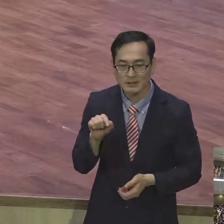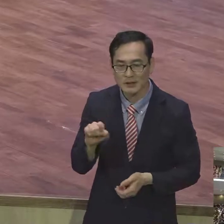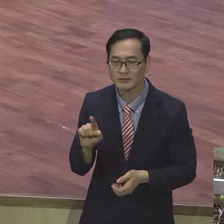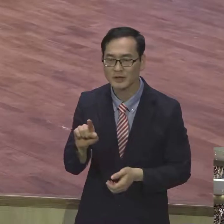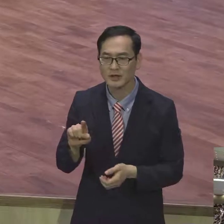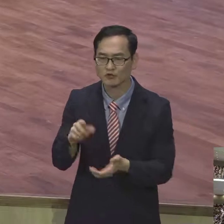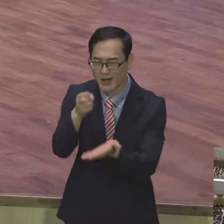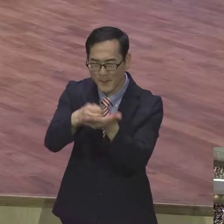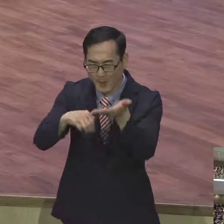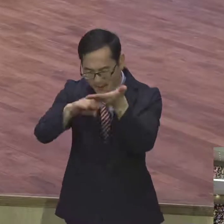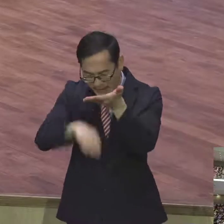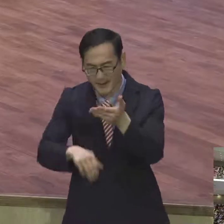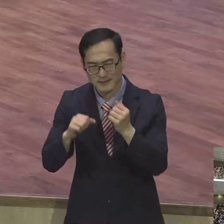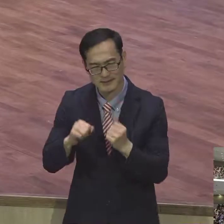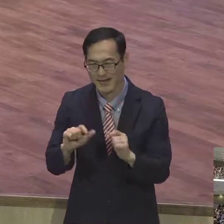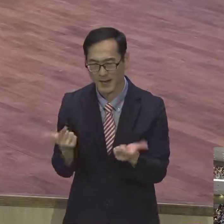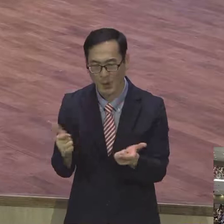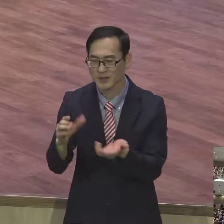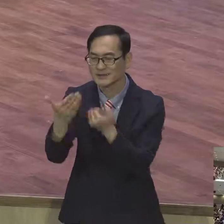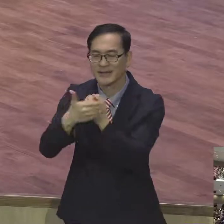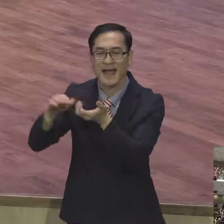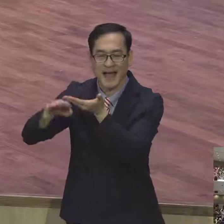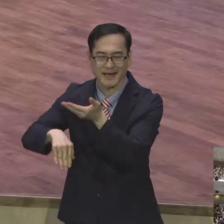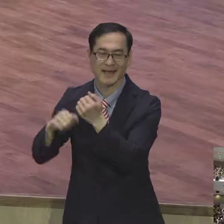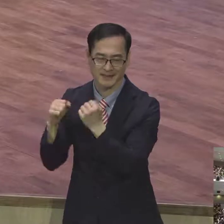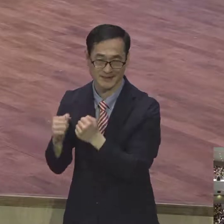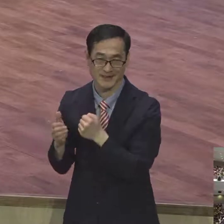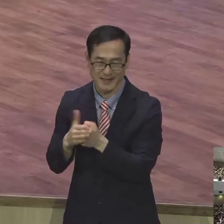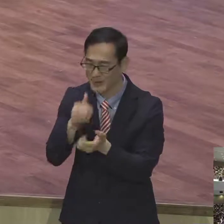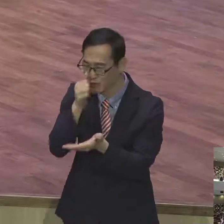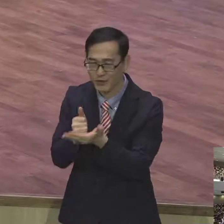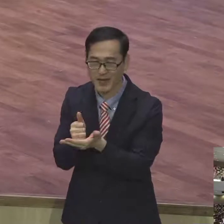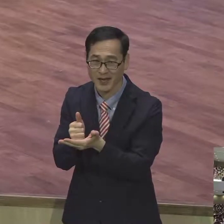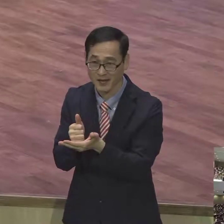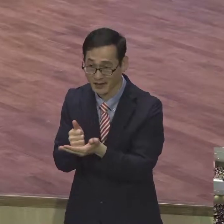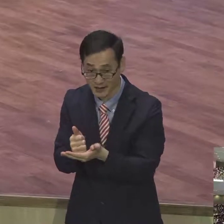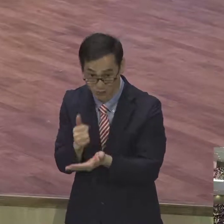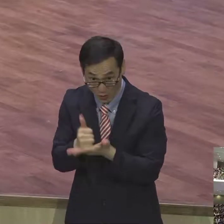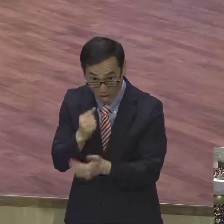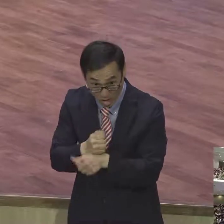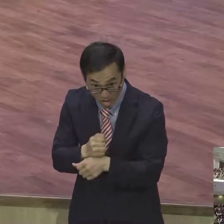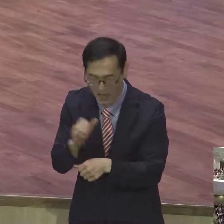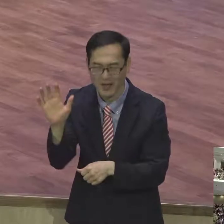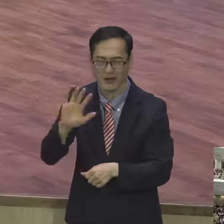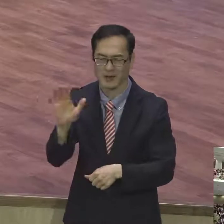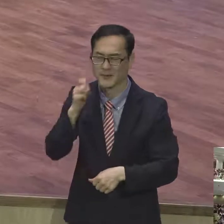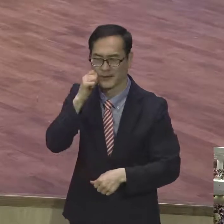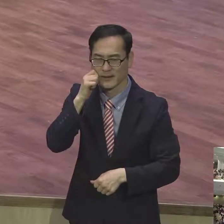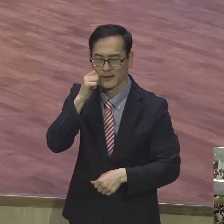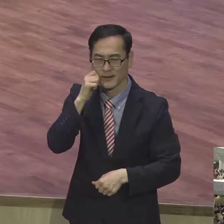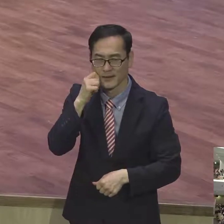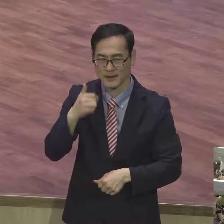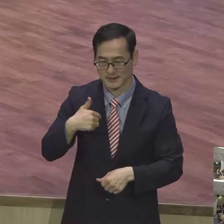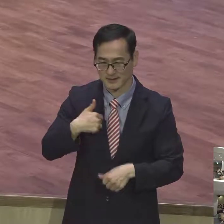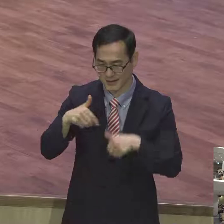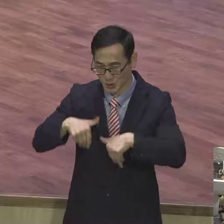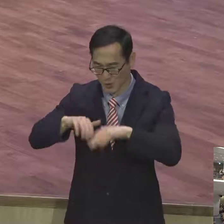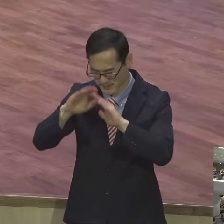아래 있지 아니하고 은혜 아래 있으니 죄를 지으리요. 그럴 수 없느니라. 너희 자신을 종으로 내어주고 누구에게 순종하든지